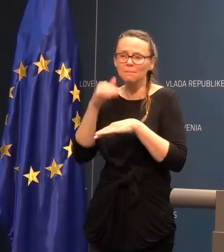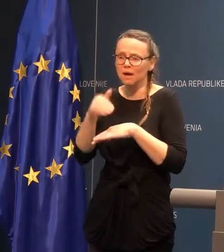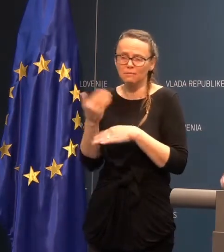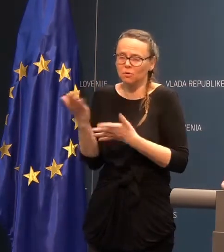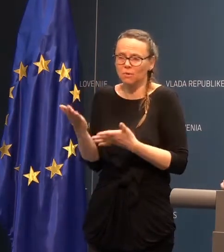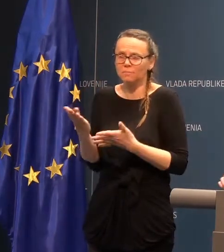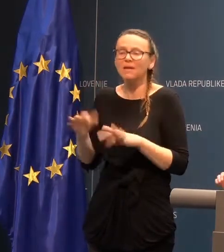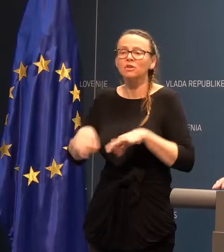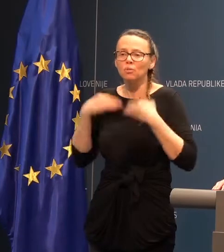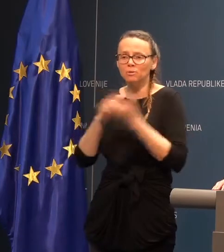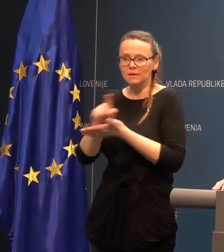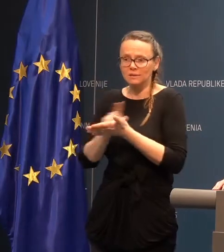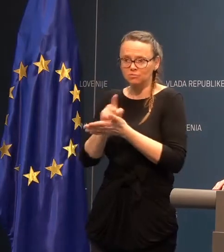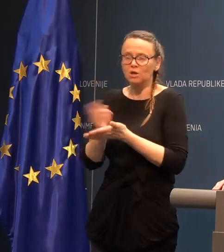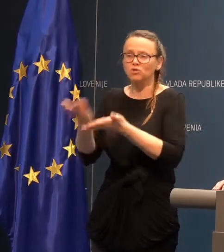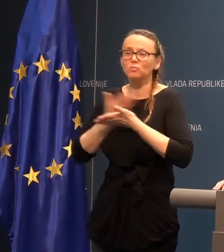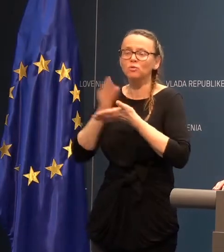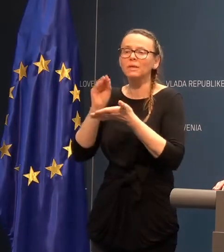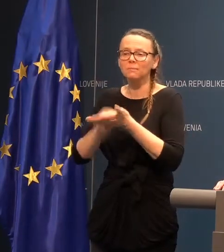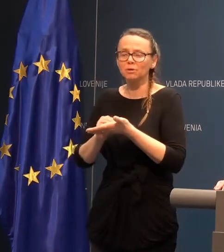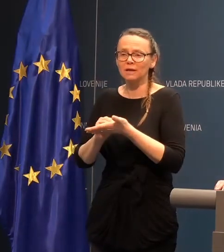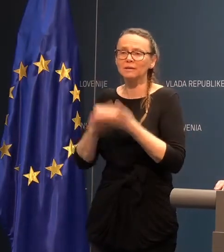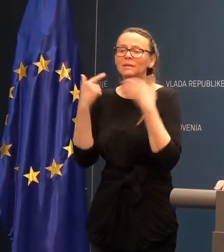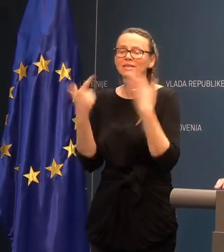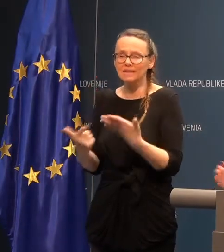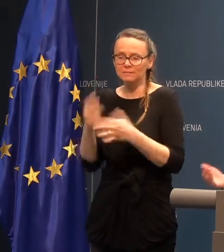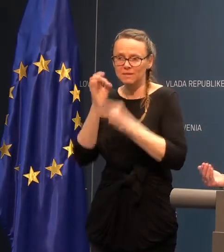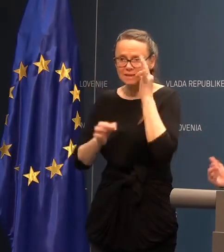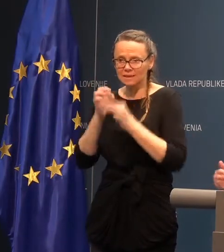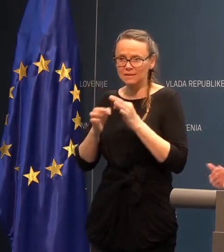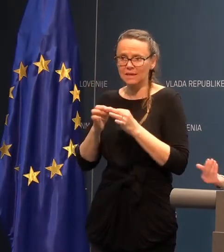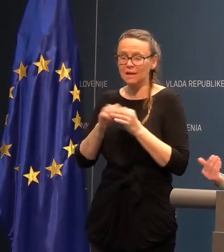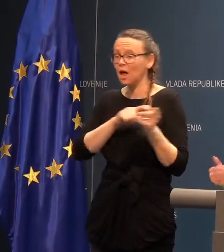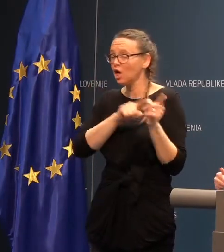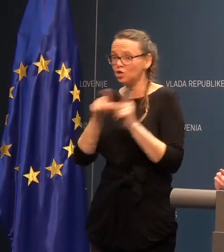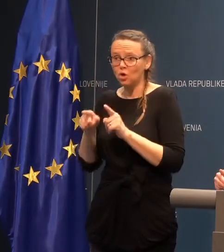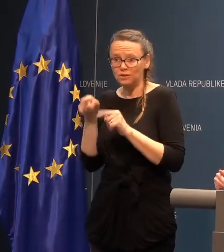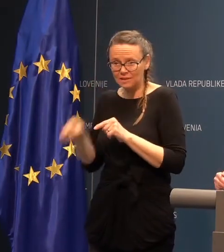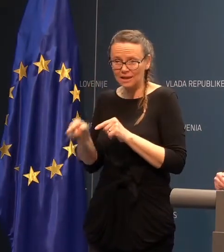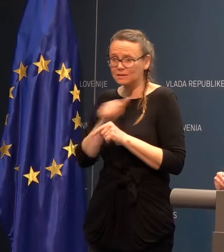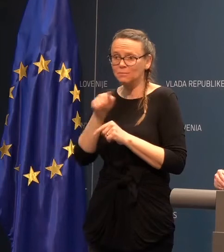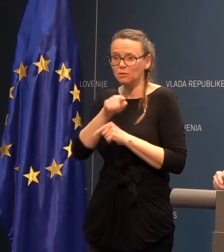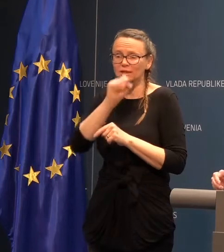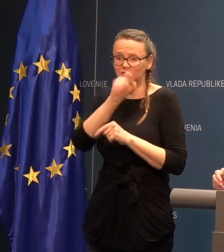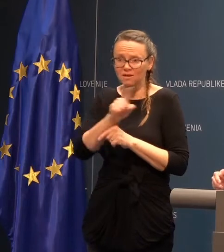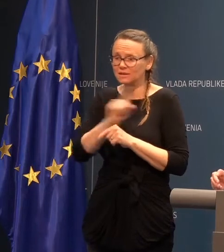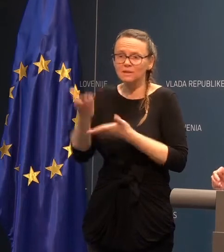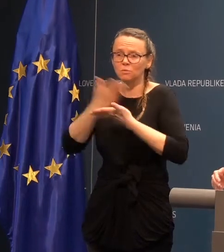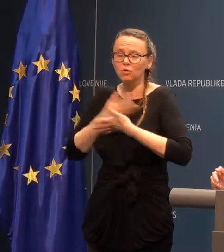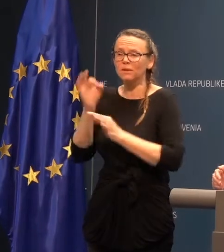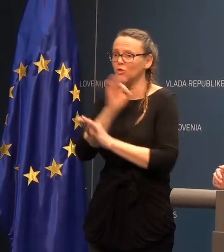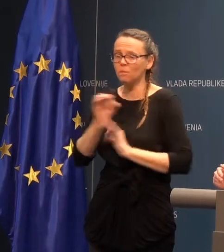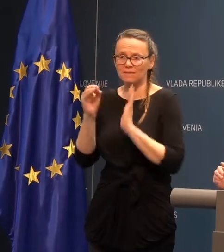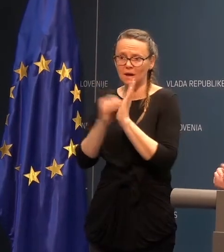V dokonalskem času smo prijeli podatko o nekih 70-ih testirah in do teda raznih 12-ih mi smo prijeli nobenega